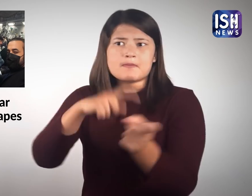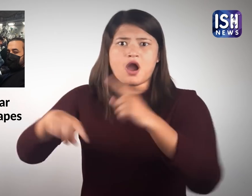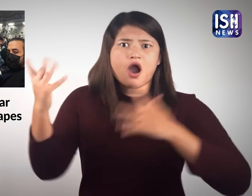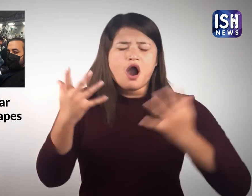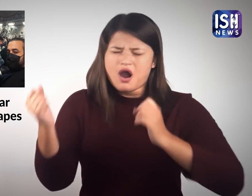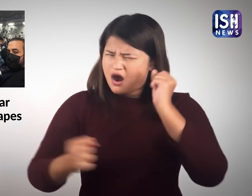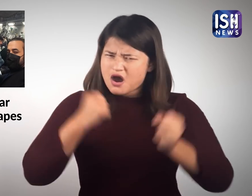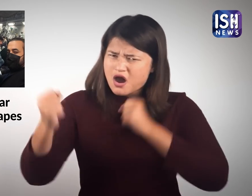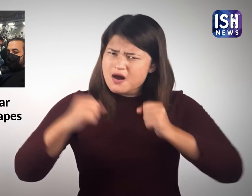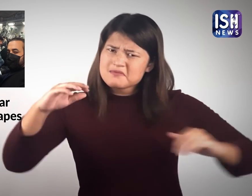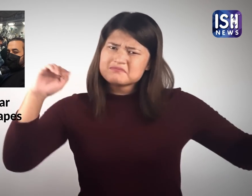छोड़कर भागना पड़ा